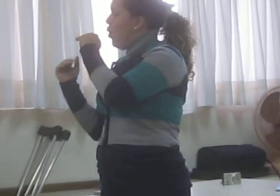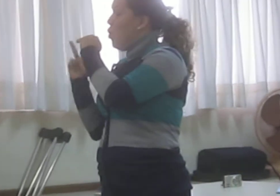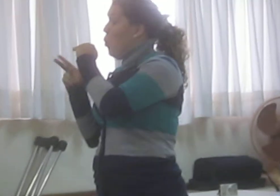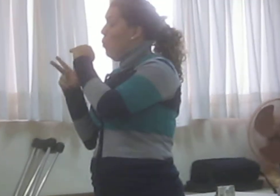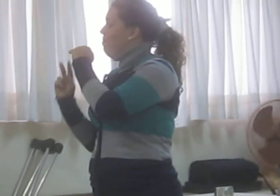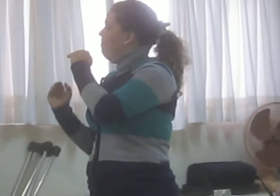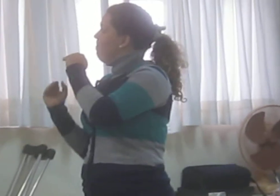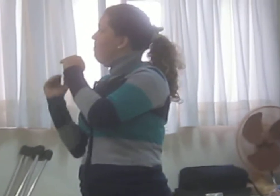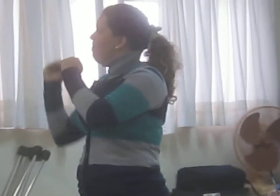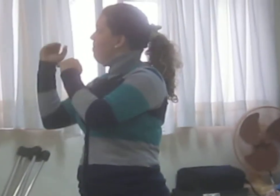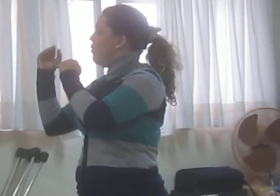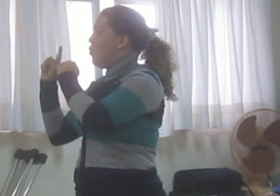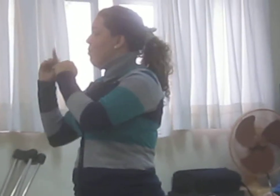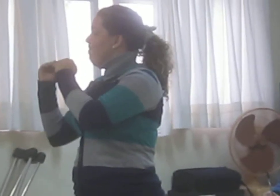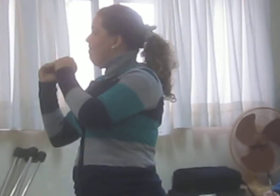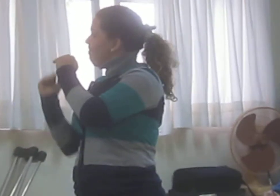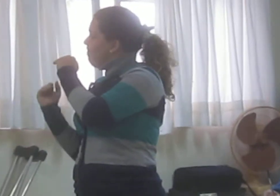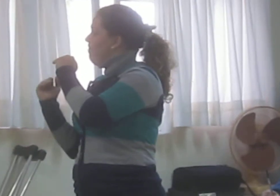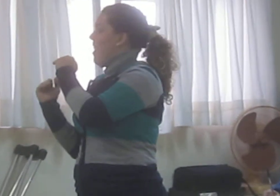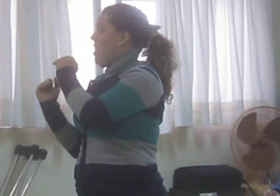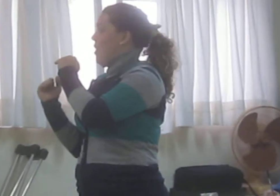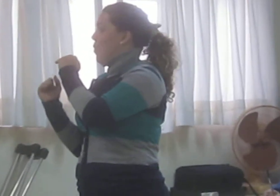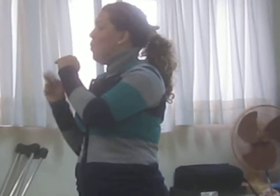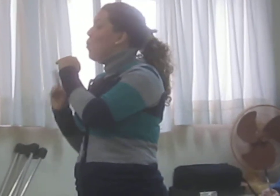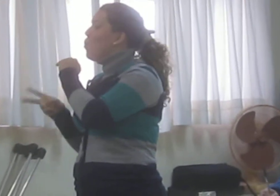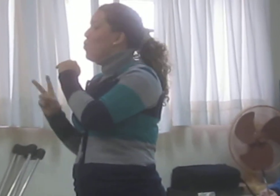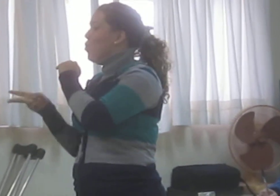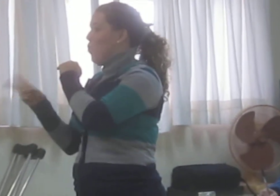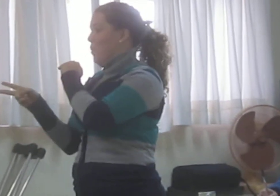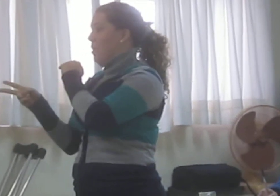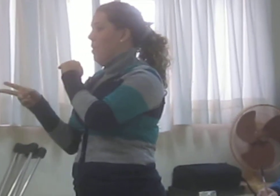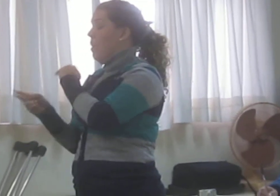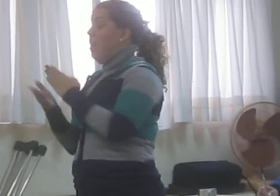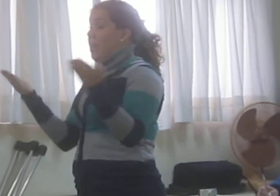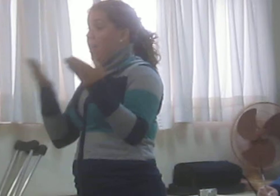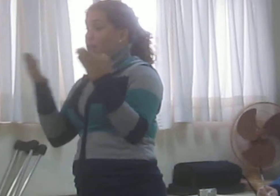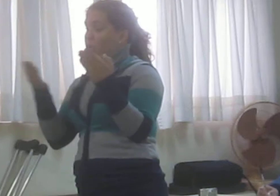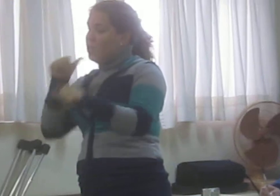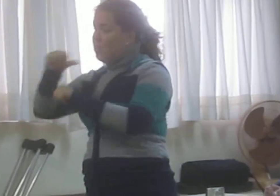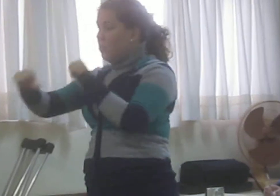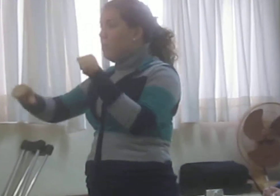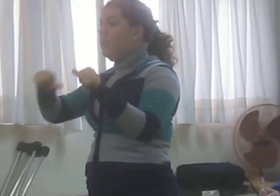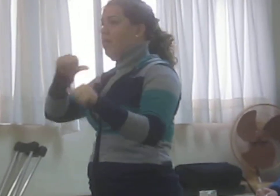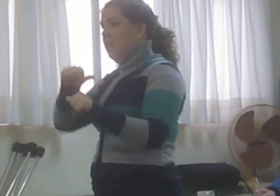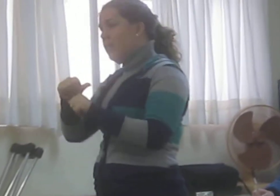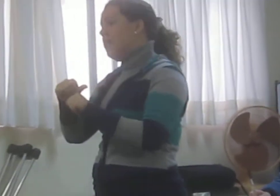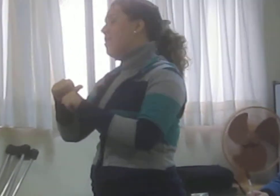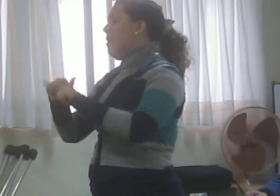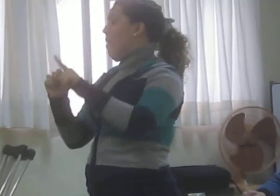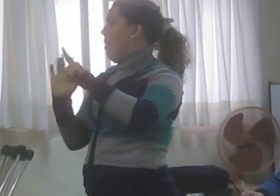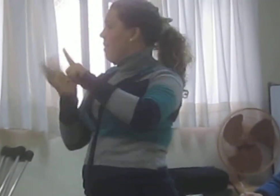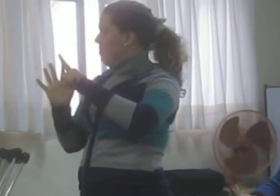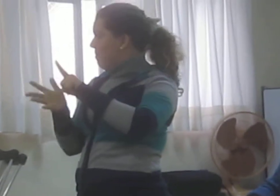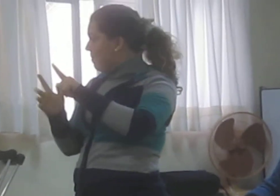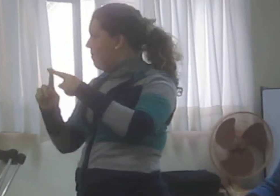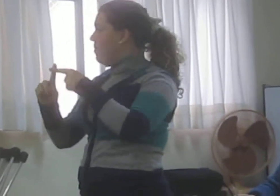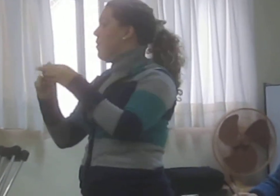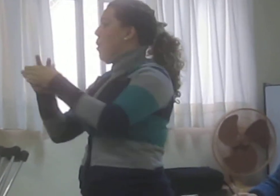Mas eu acho que agora, com a questão da letras livres, com a questão da formação, com a questão do bilinguismo,